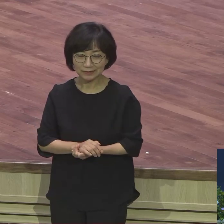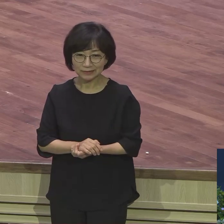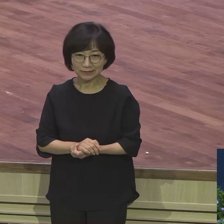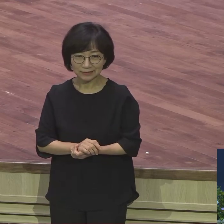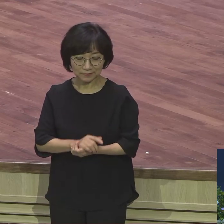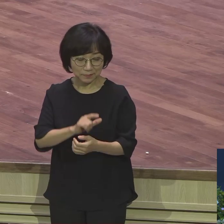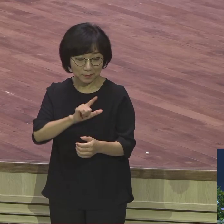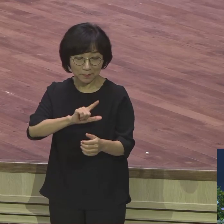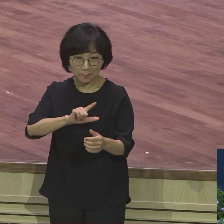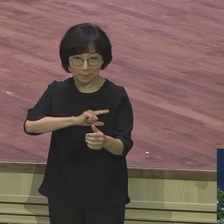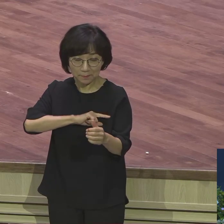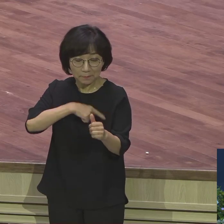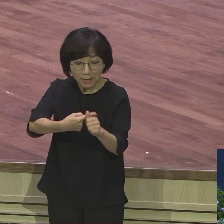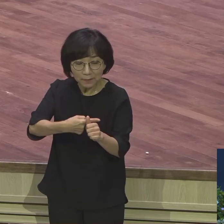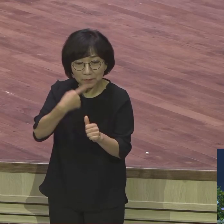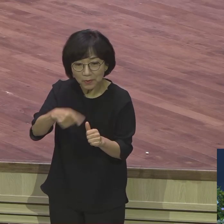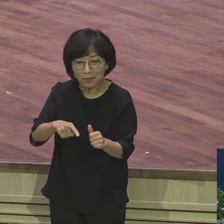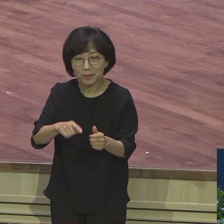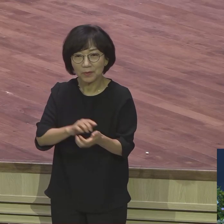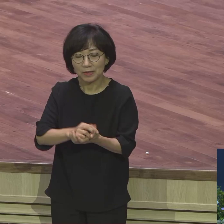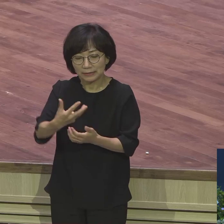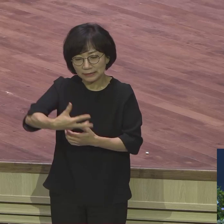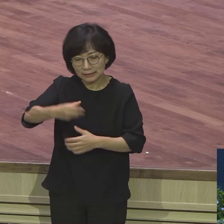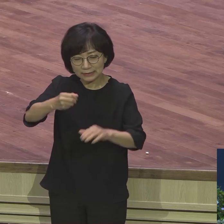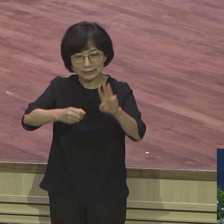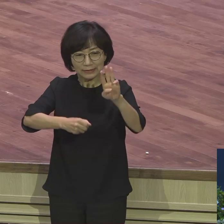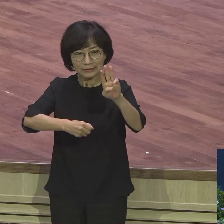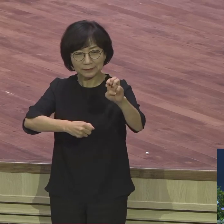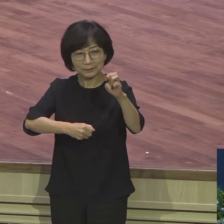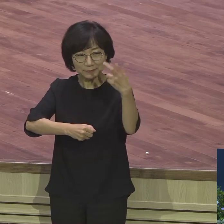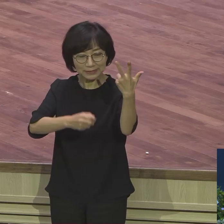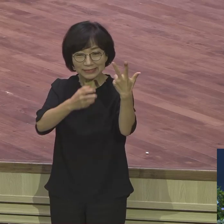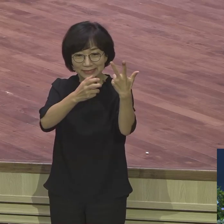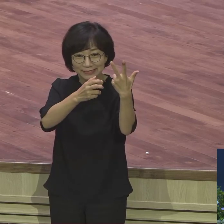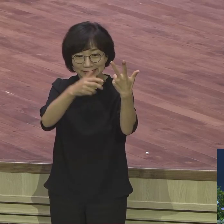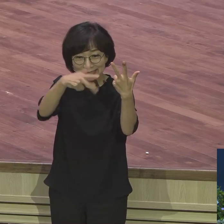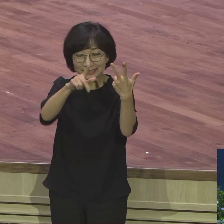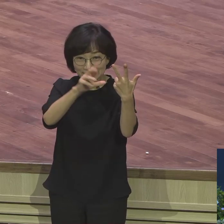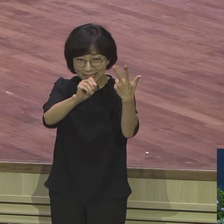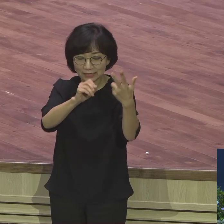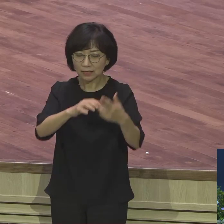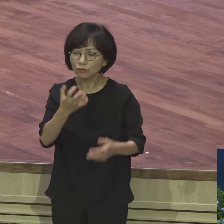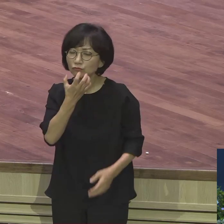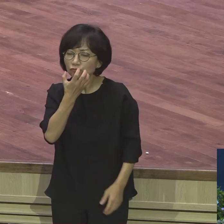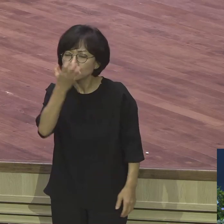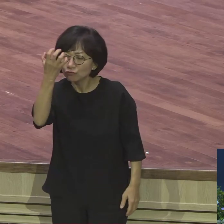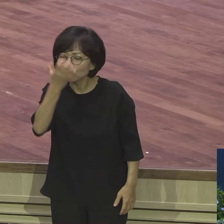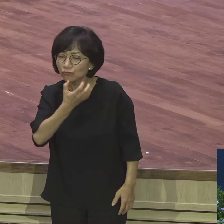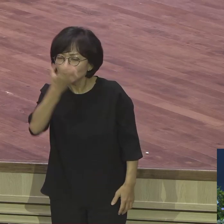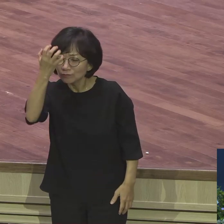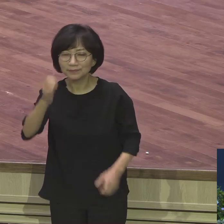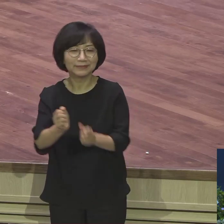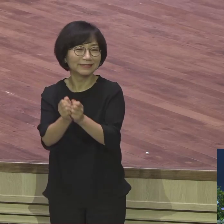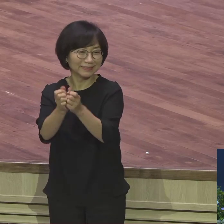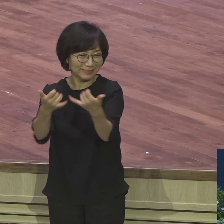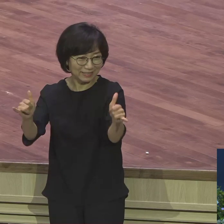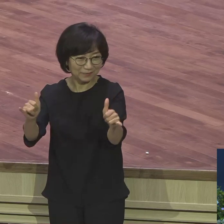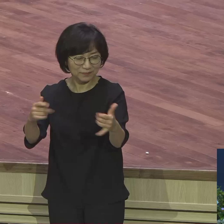있는데 하나는 창세기 37장에 나오는 꿈꾸는 자. 요셉을 보고 꿈꾸는 자. 형들도 그랬죠. 꿈꾸는